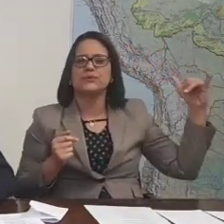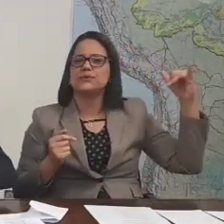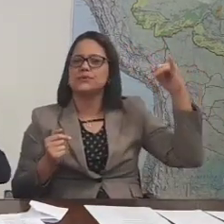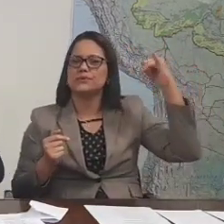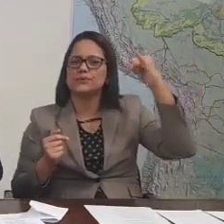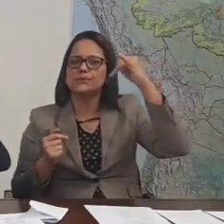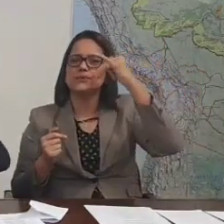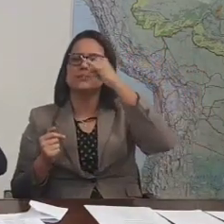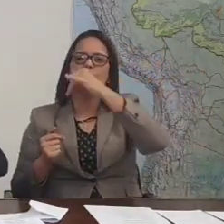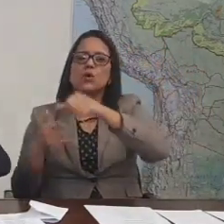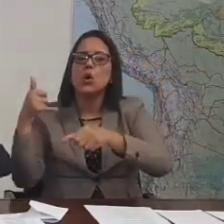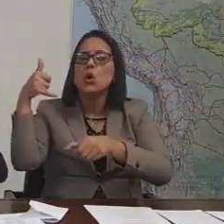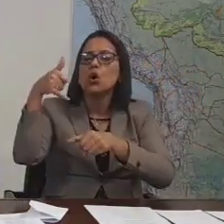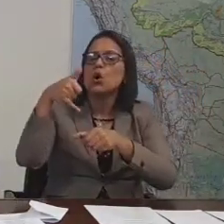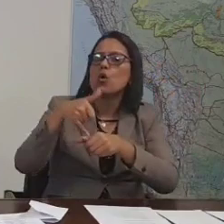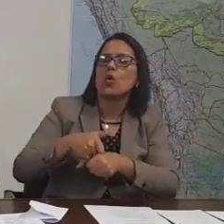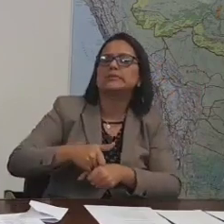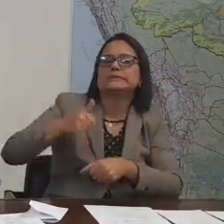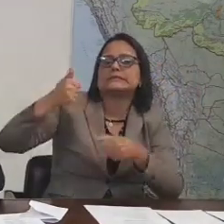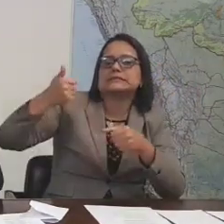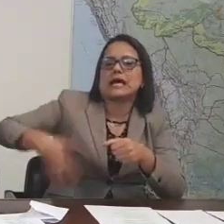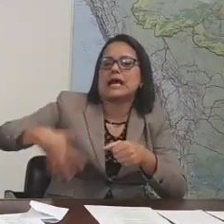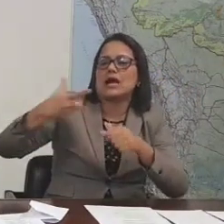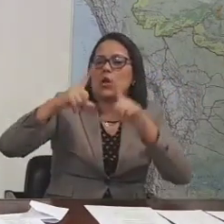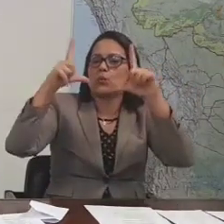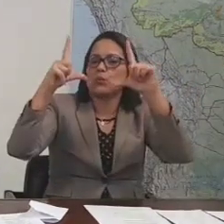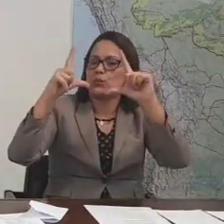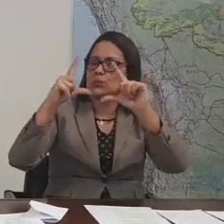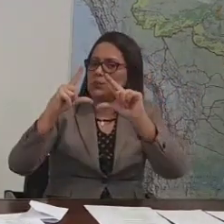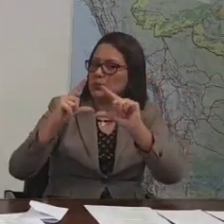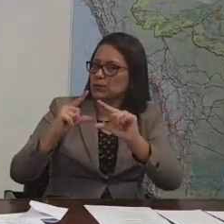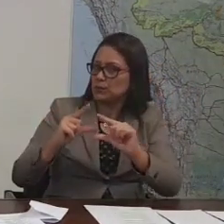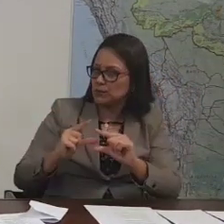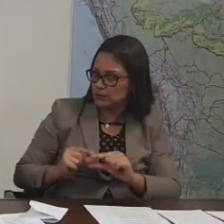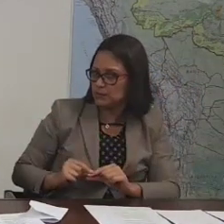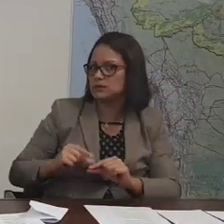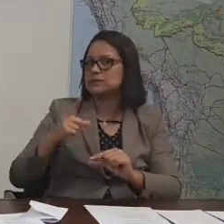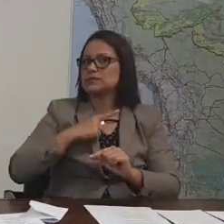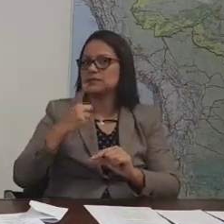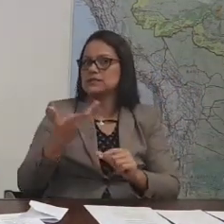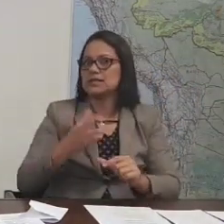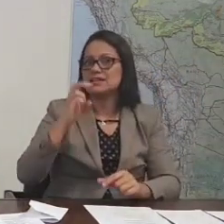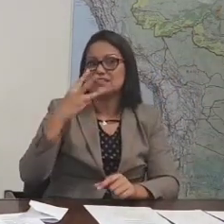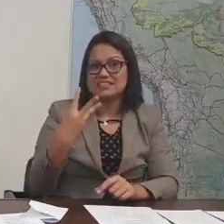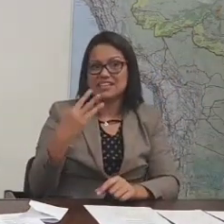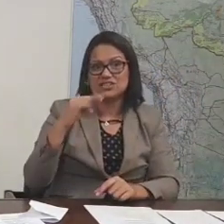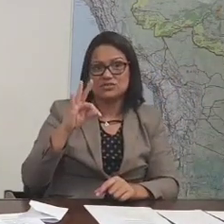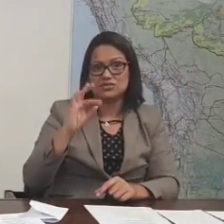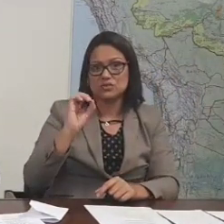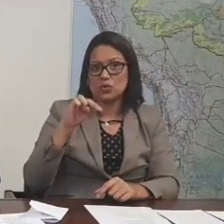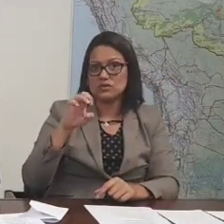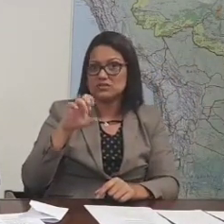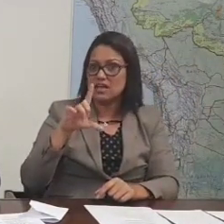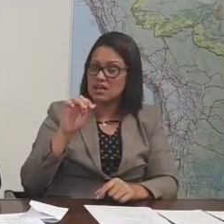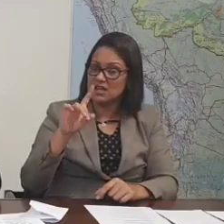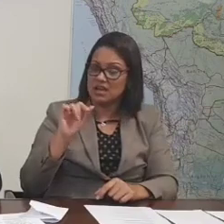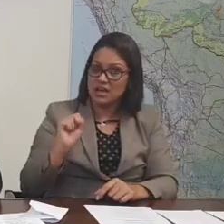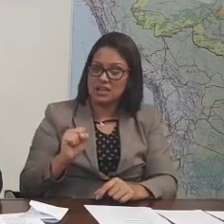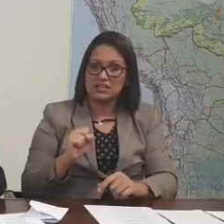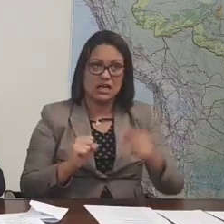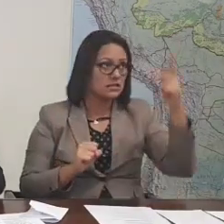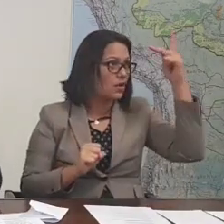Quanto de combustível a mais teria que se gastar um avião desse carro levando 3 toneladas a bordo de